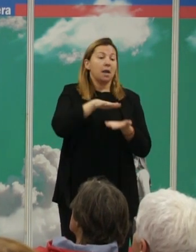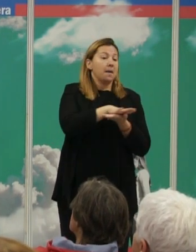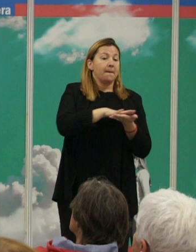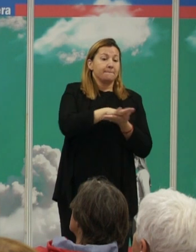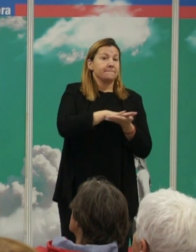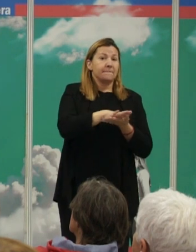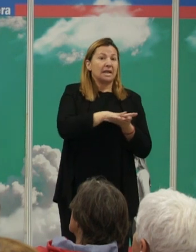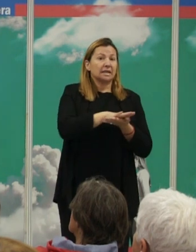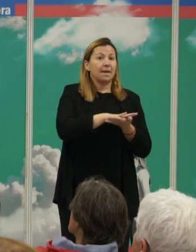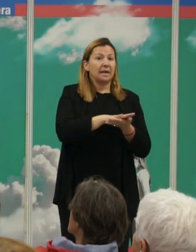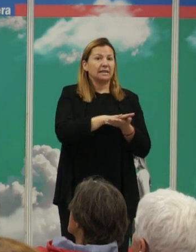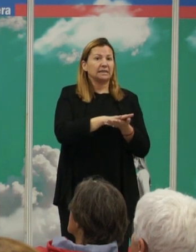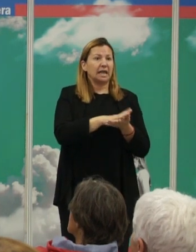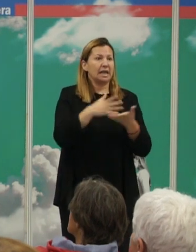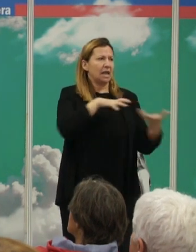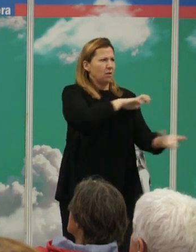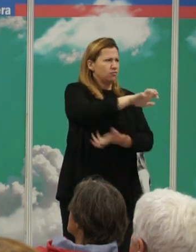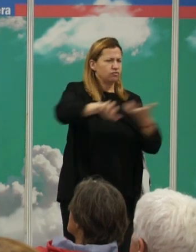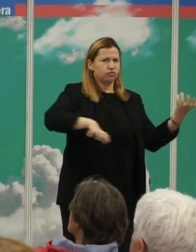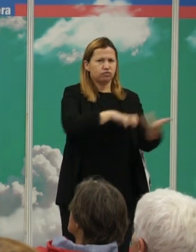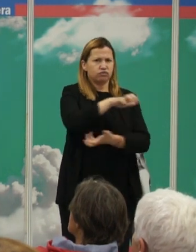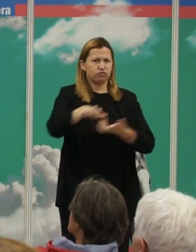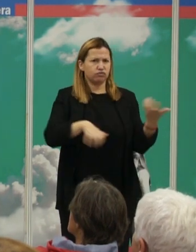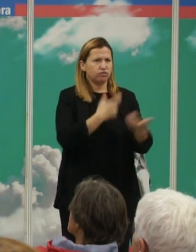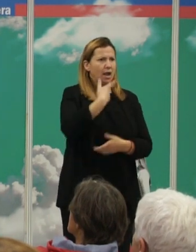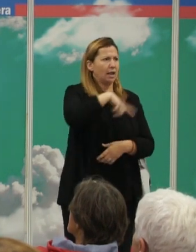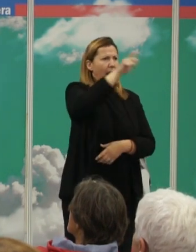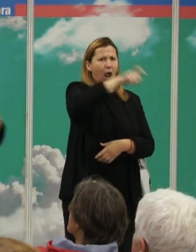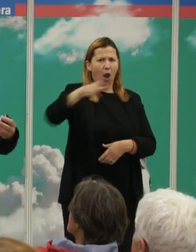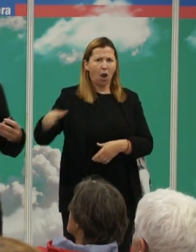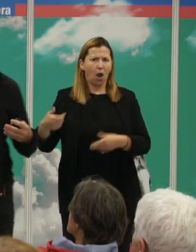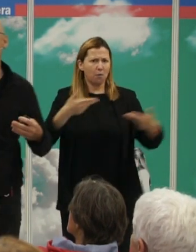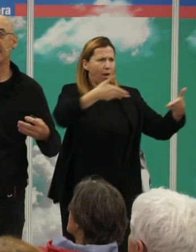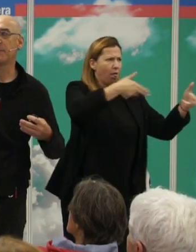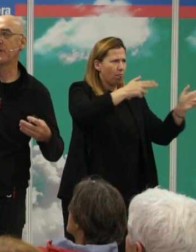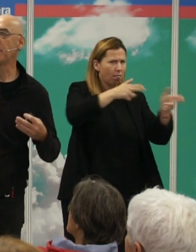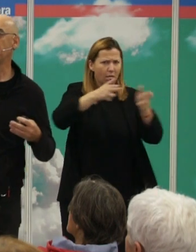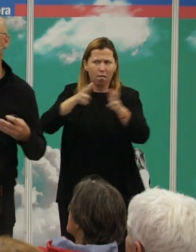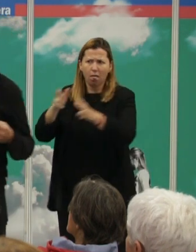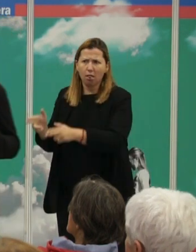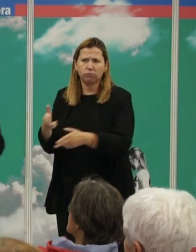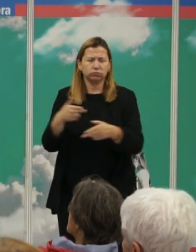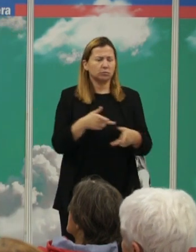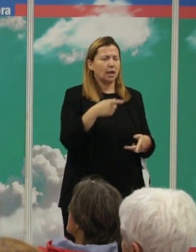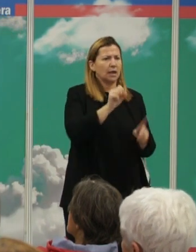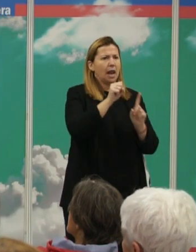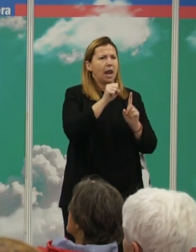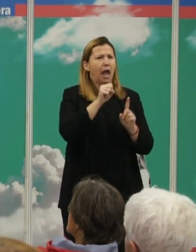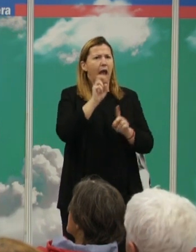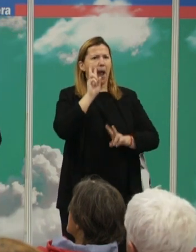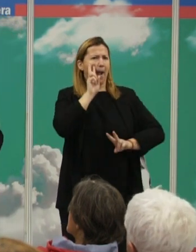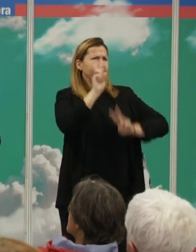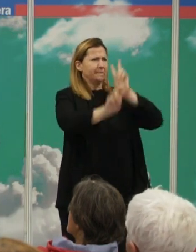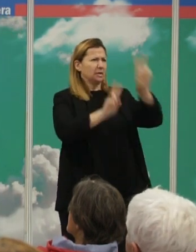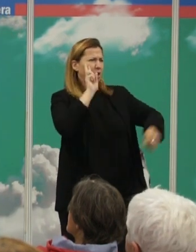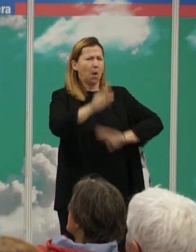la guerra de todos contra todos, o sea, verum omnium contra hombre. Esa es la, podríamos decir que la visión más arcaica,